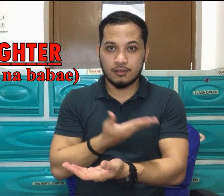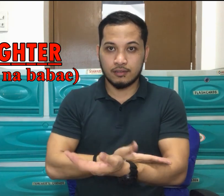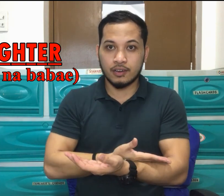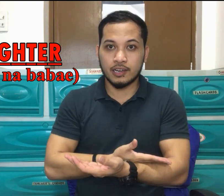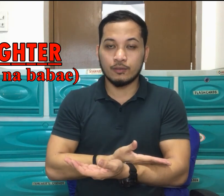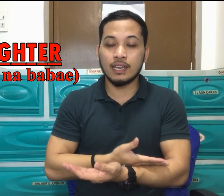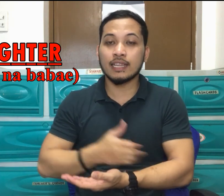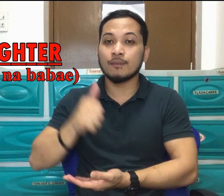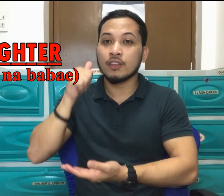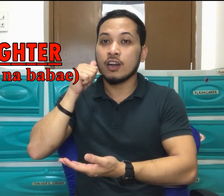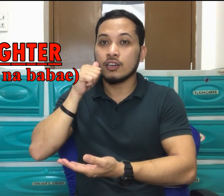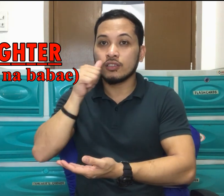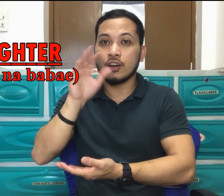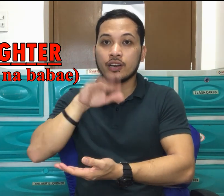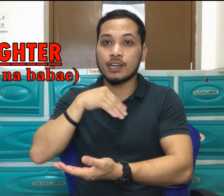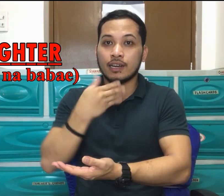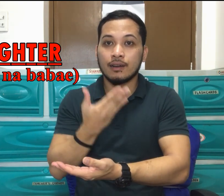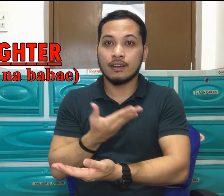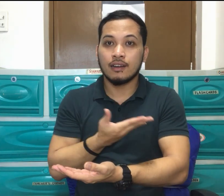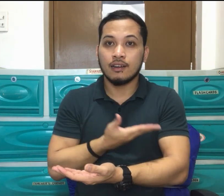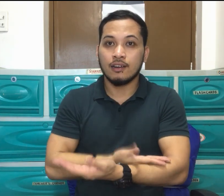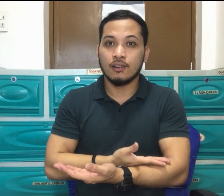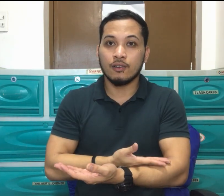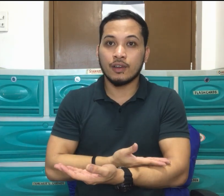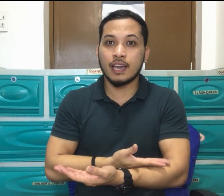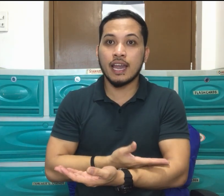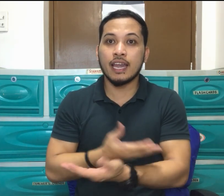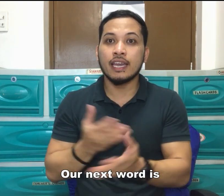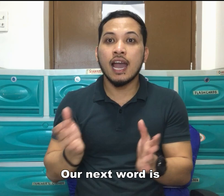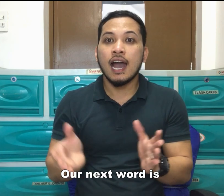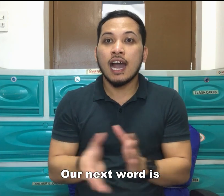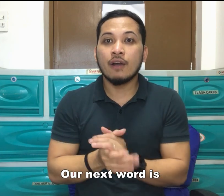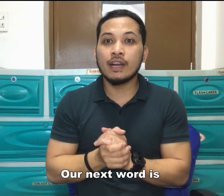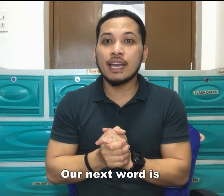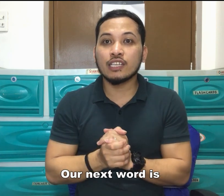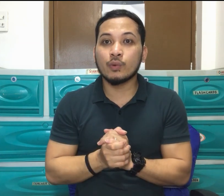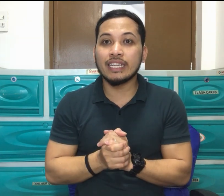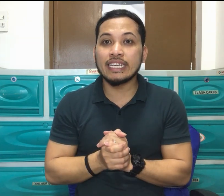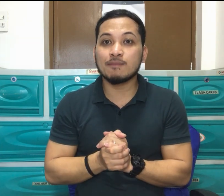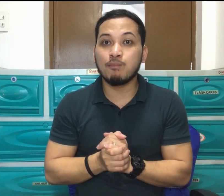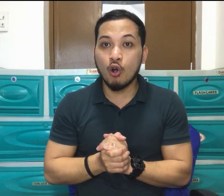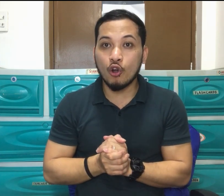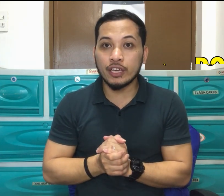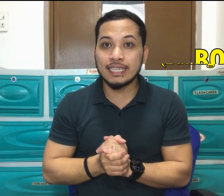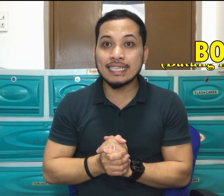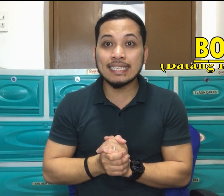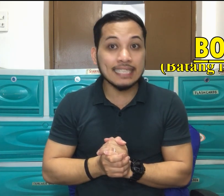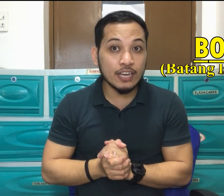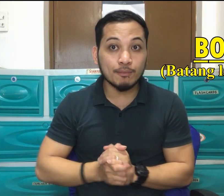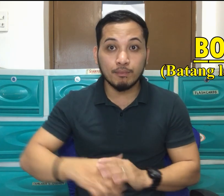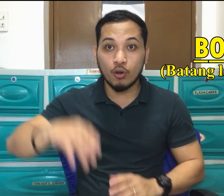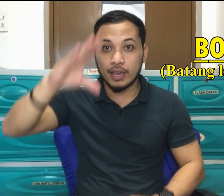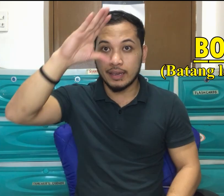Daughter. Ulit. Daughter. Okay. Our next word is boy. This is the sign of boy.